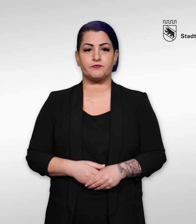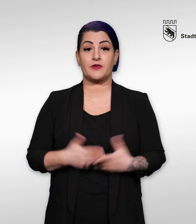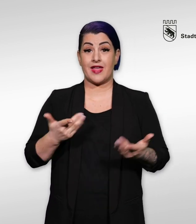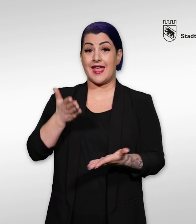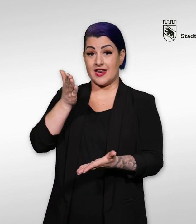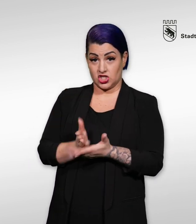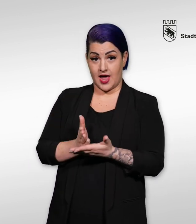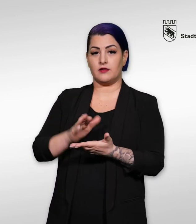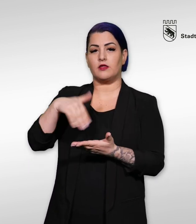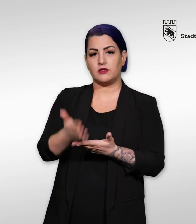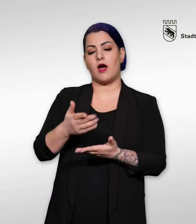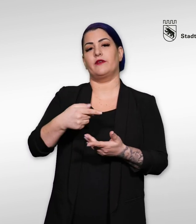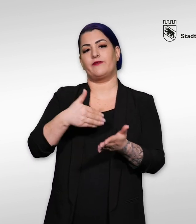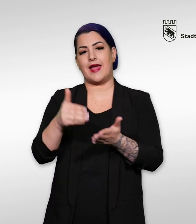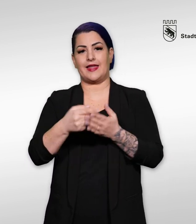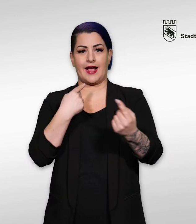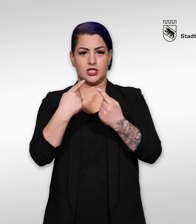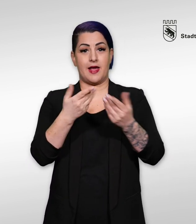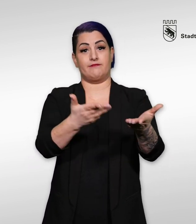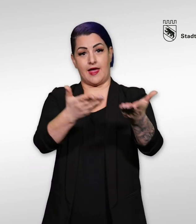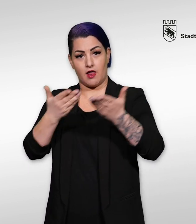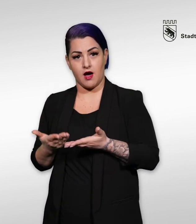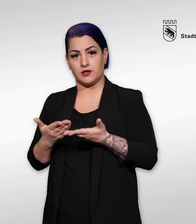Sie werden über den Entscheid in einem weiteren Gespräch informiert.